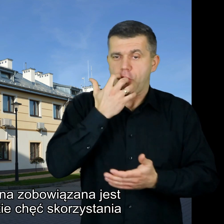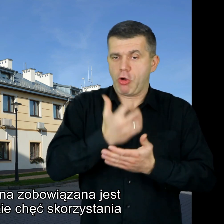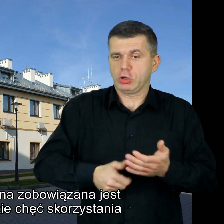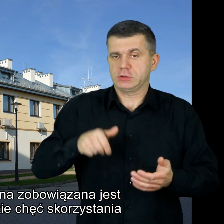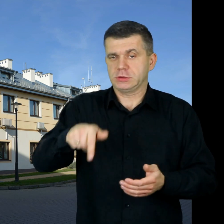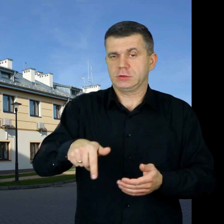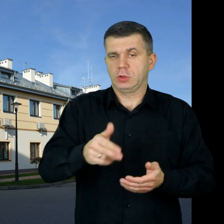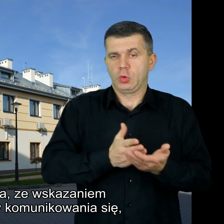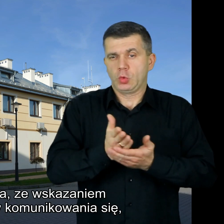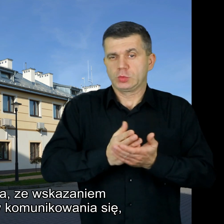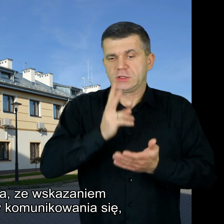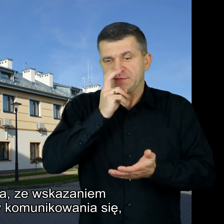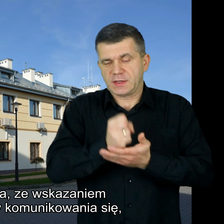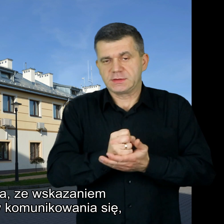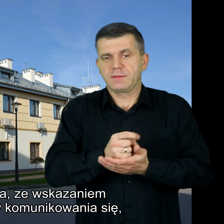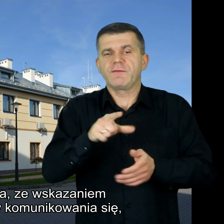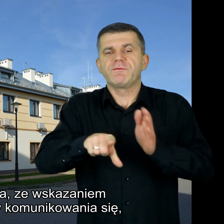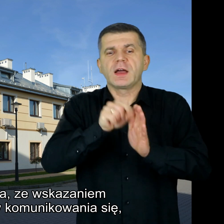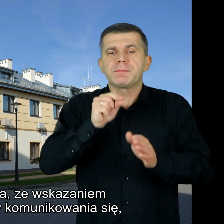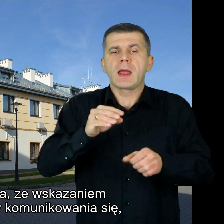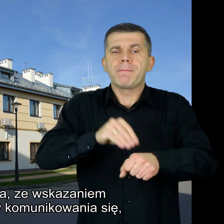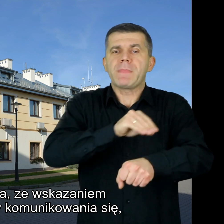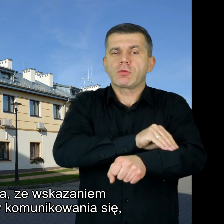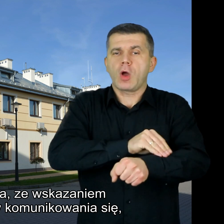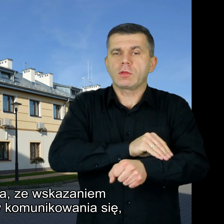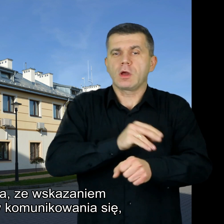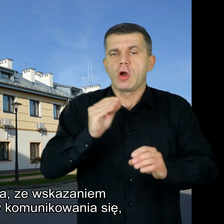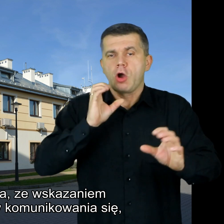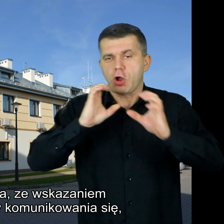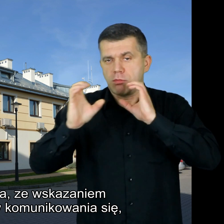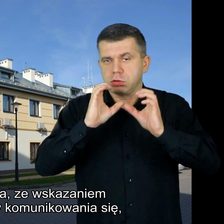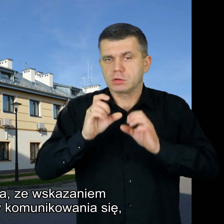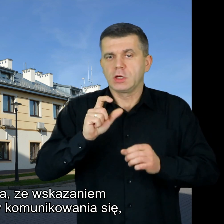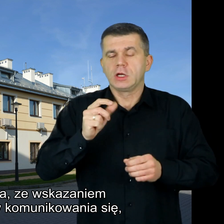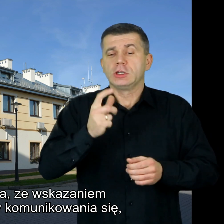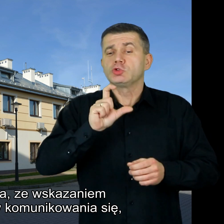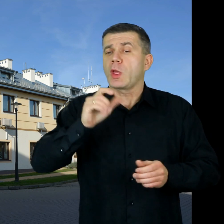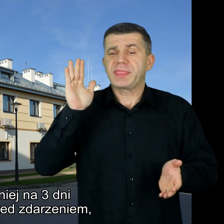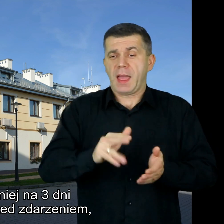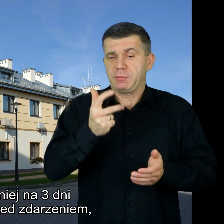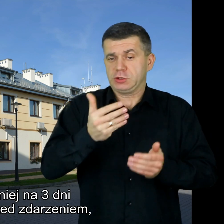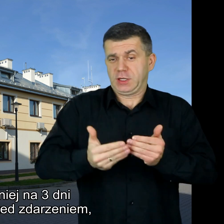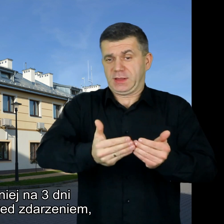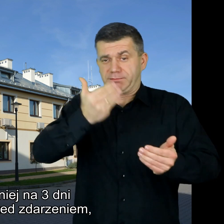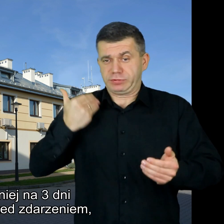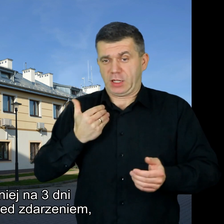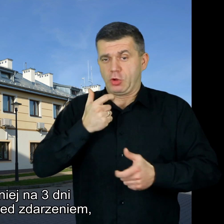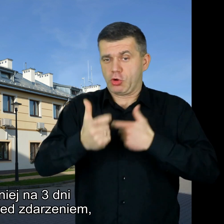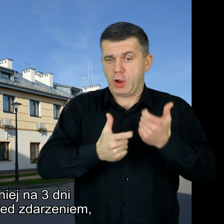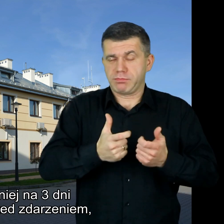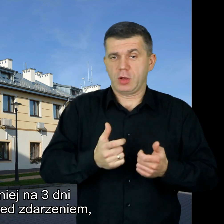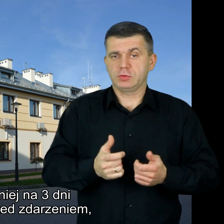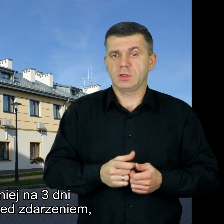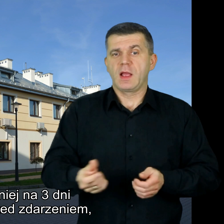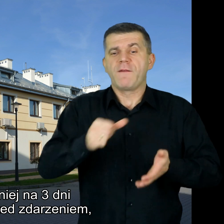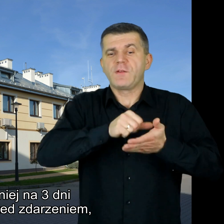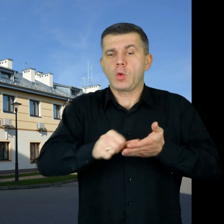skorzystania ze świadczenia, ze wskazaniem wybranej metody komunikowania się, co najmniej na trzy dni robocze przed zdarzeniem,